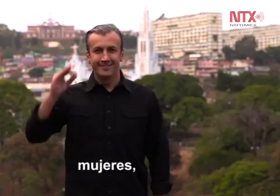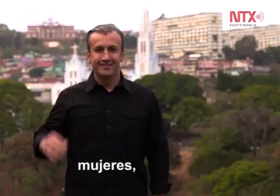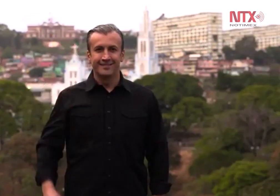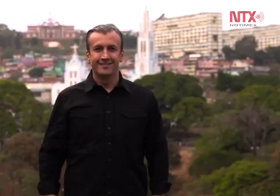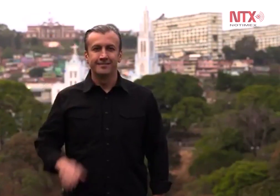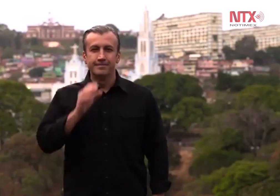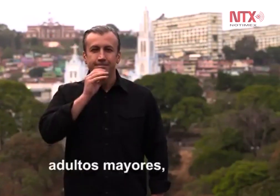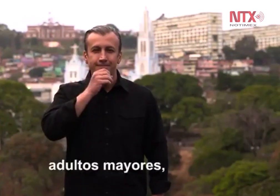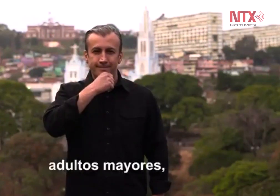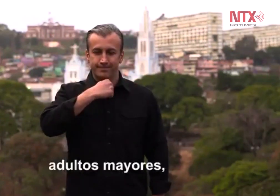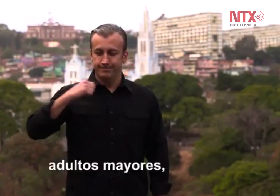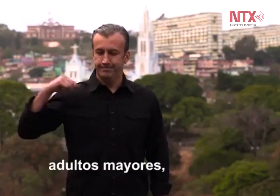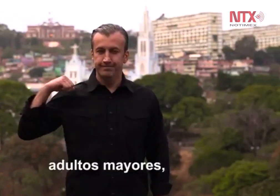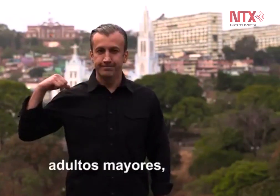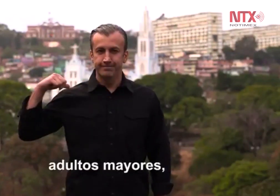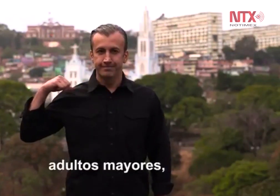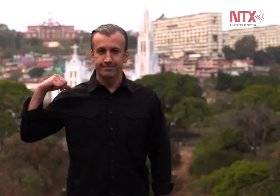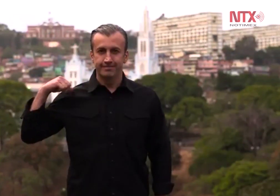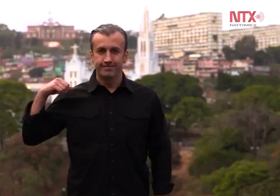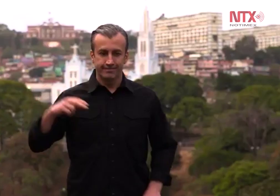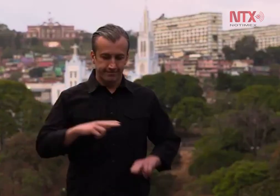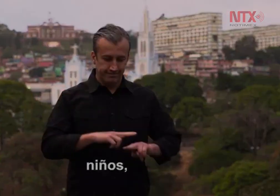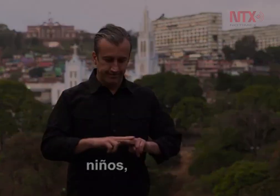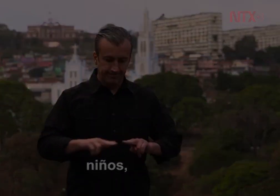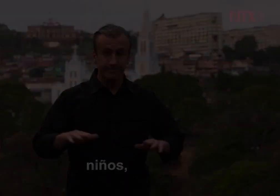Se reprochó al mandatario la expectación convertida en decepción. Notimex.